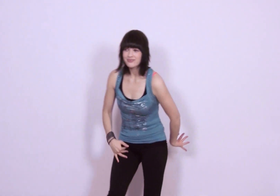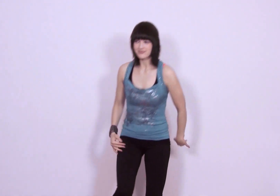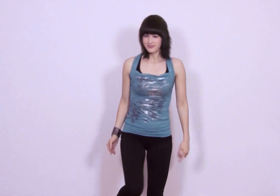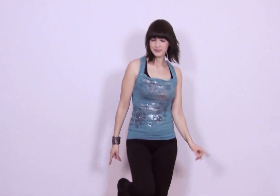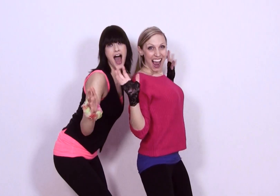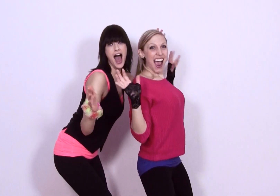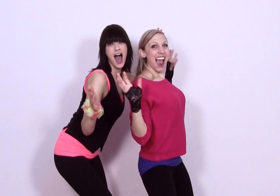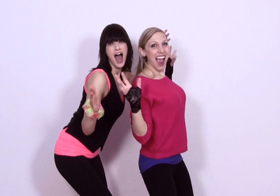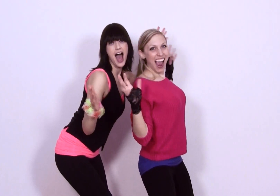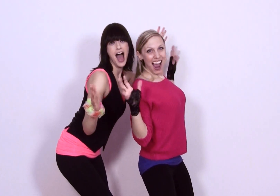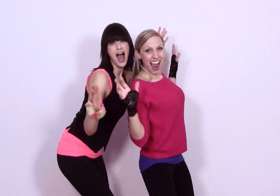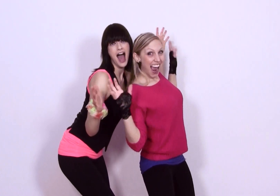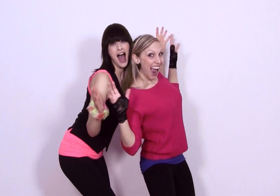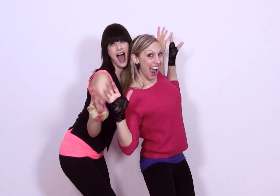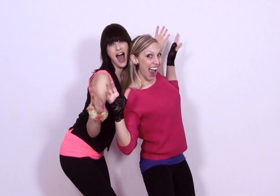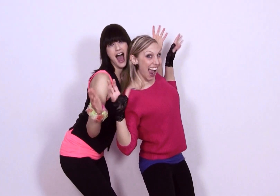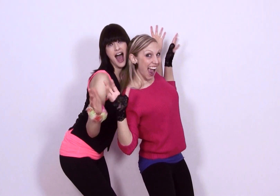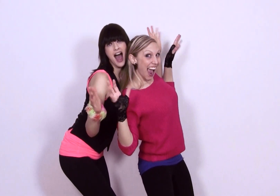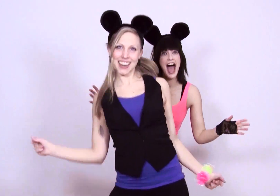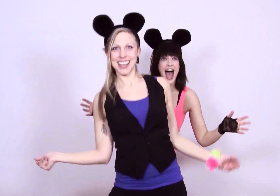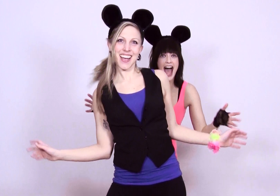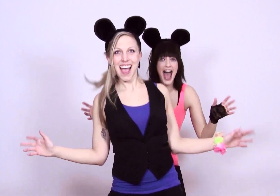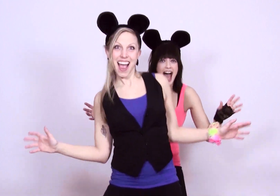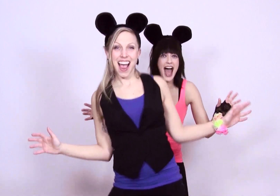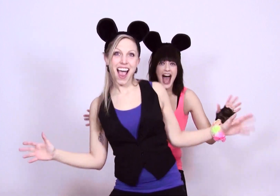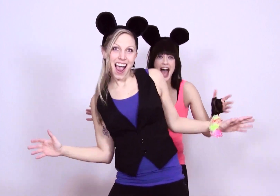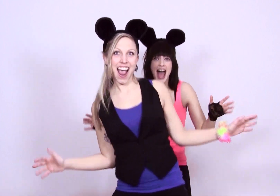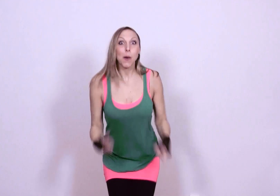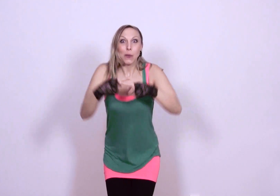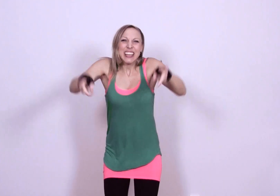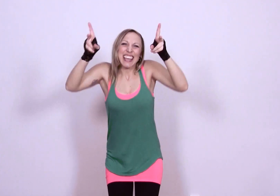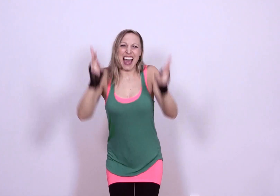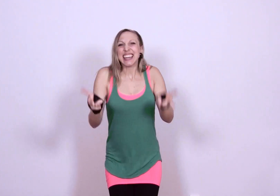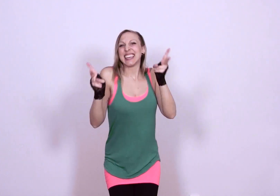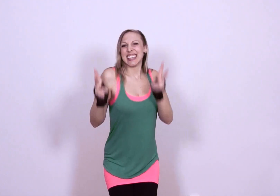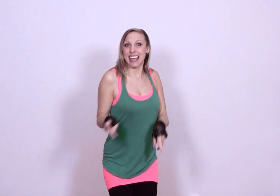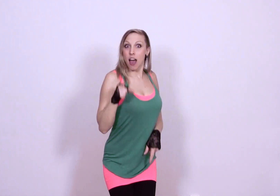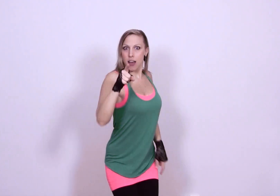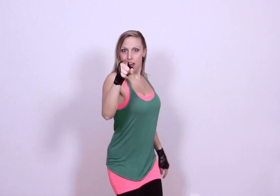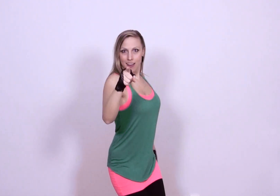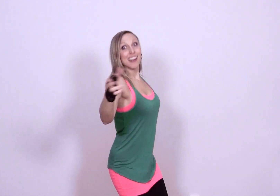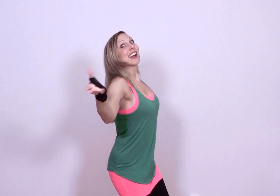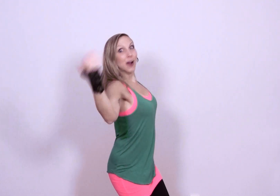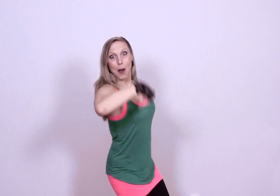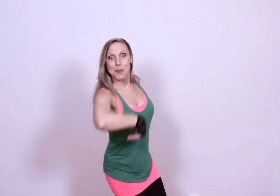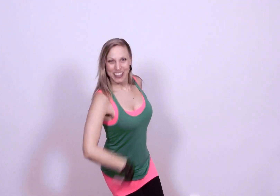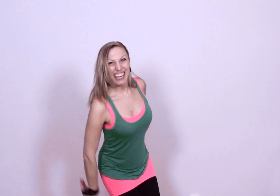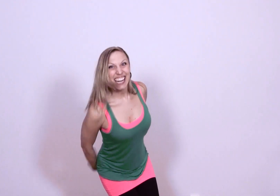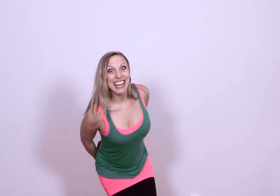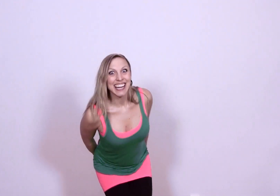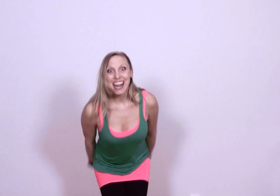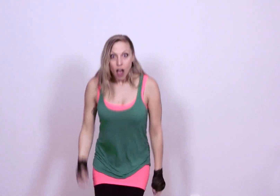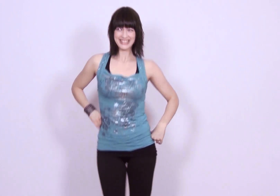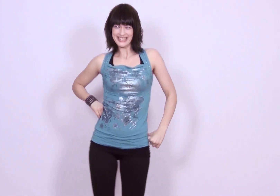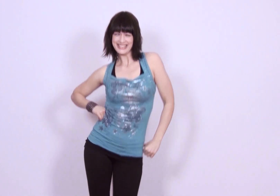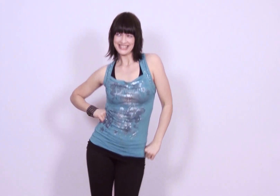Oh-oh, oh-oh,-oh Olika, lika och kom som du är Oh